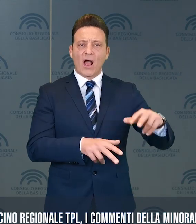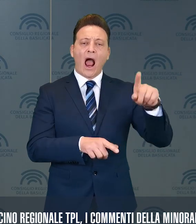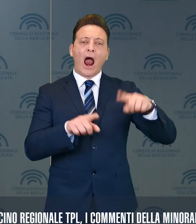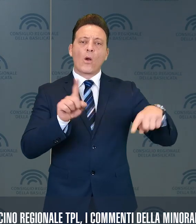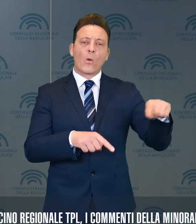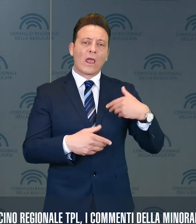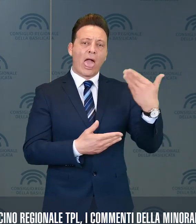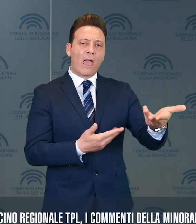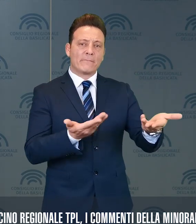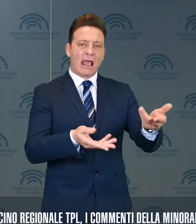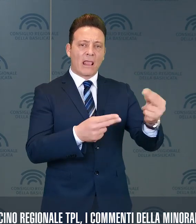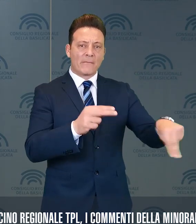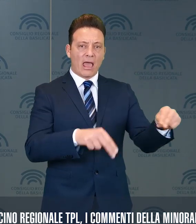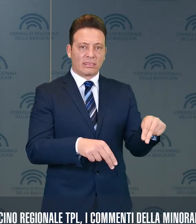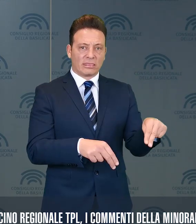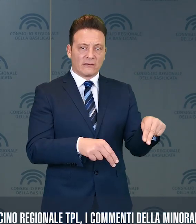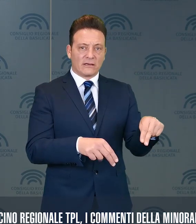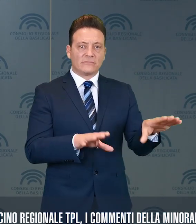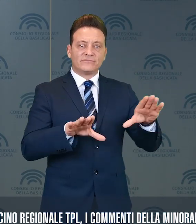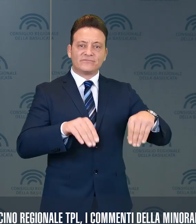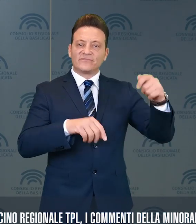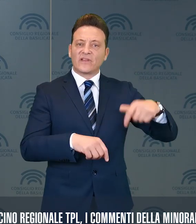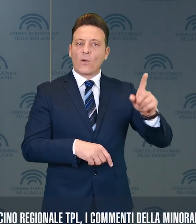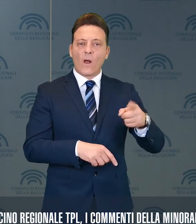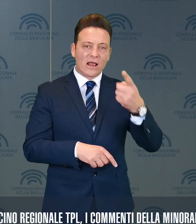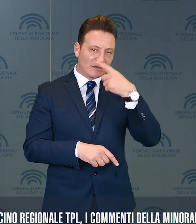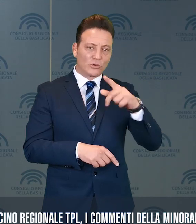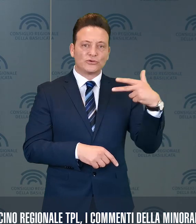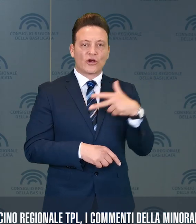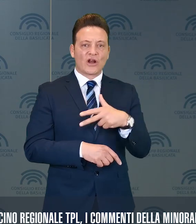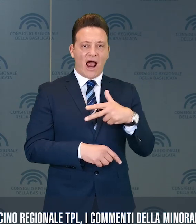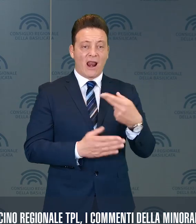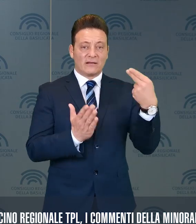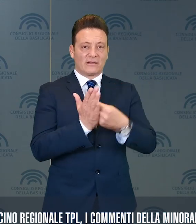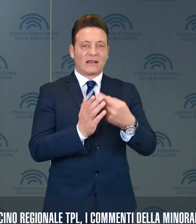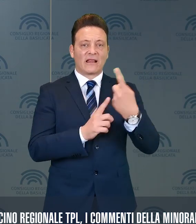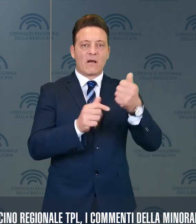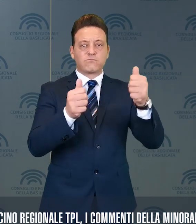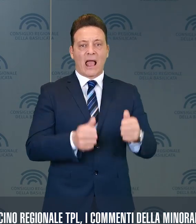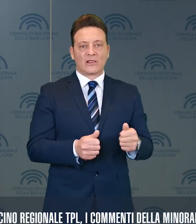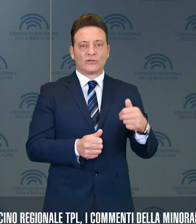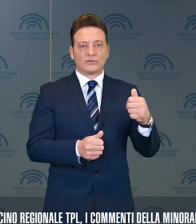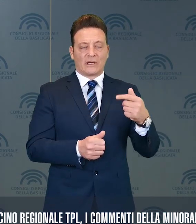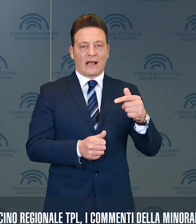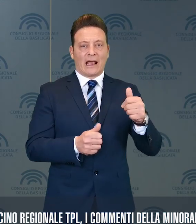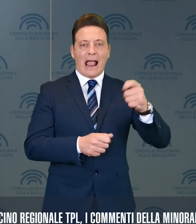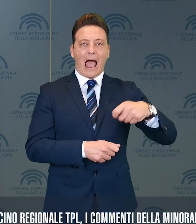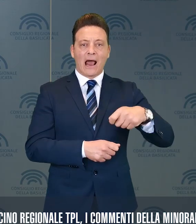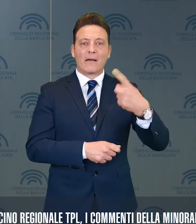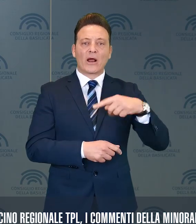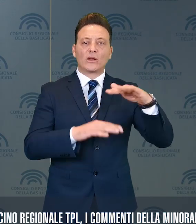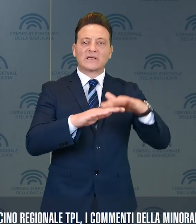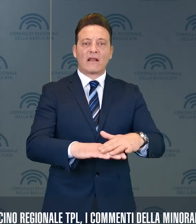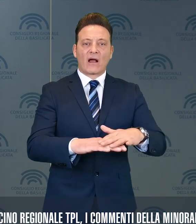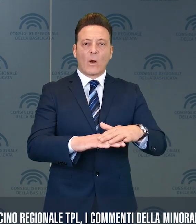loro emendamenti, a partire dalla clausola sociale da inserire nei bandi di gara per salvaguardare gli